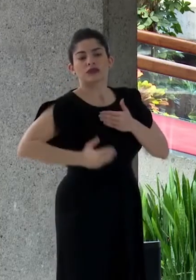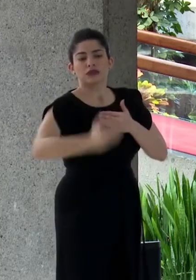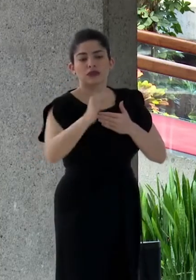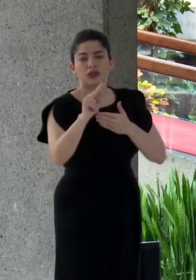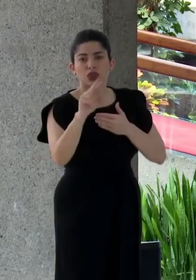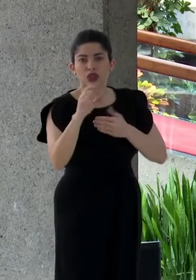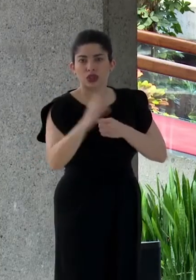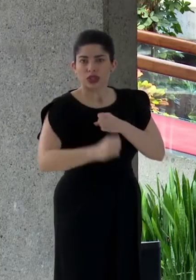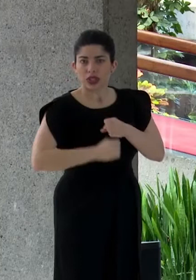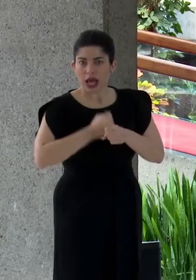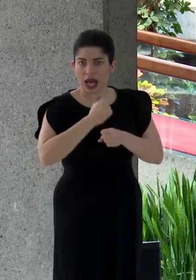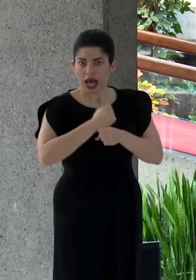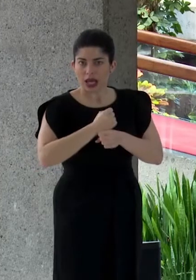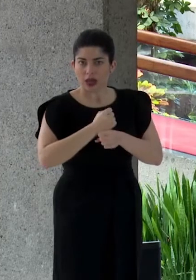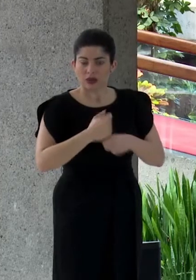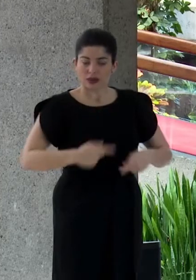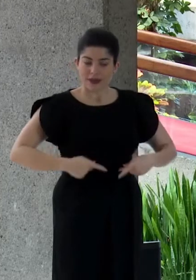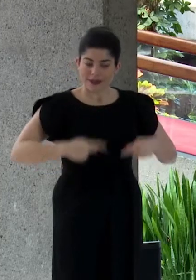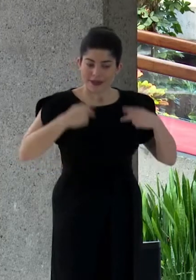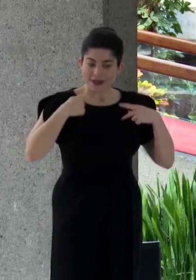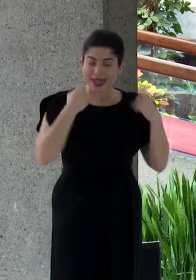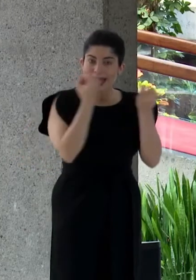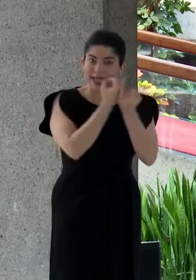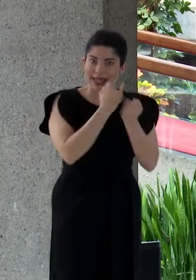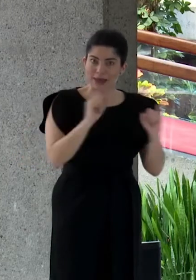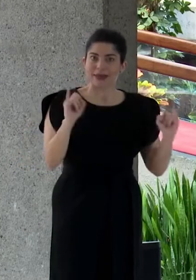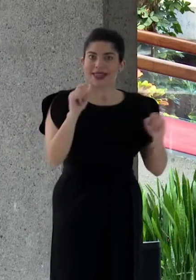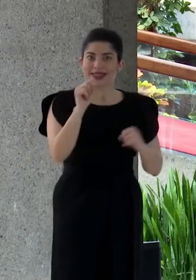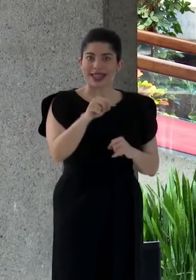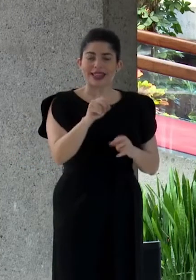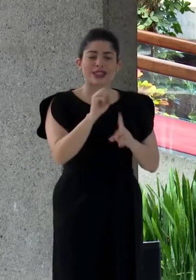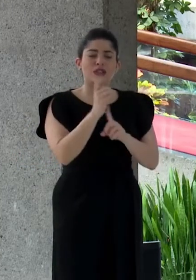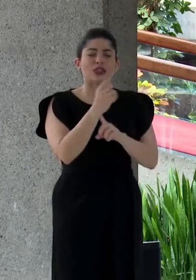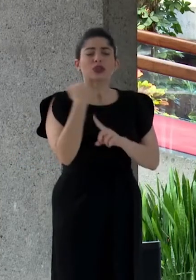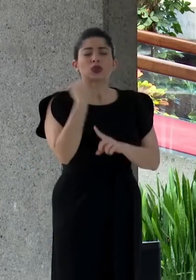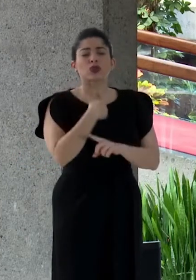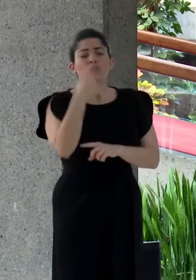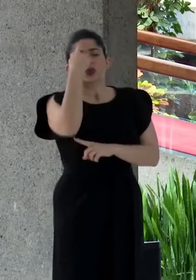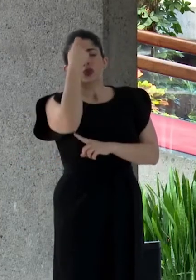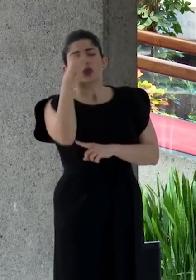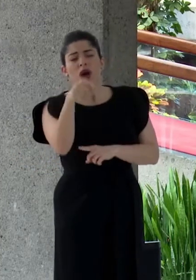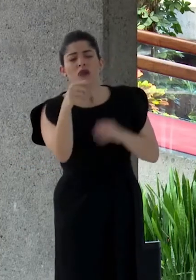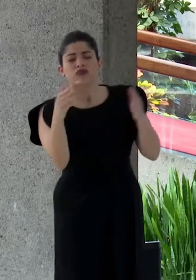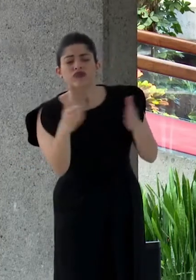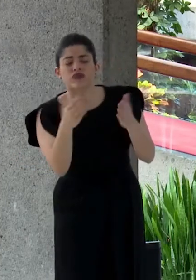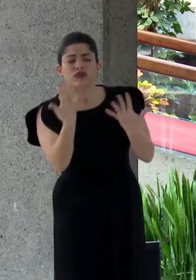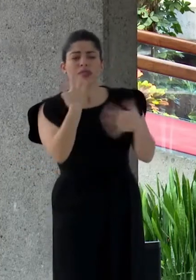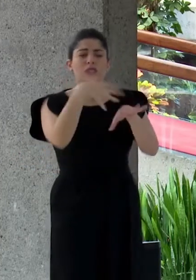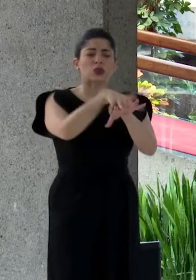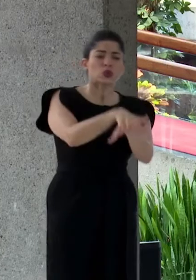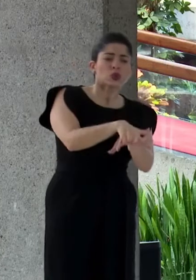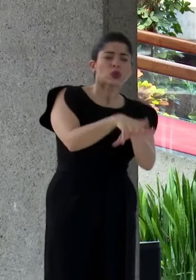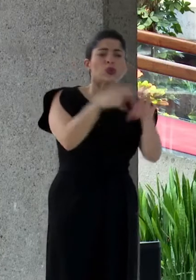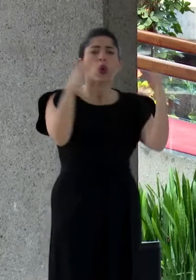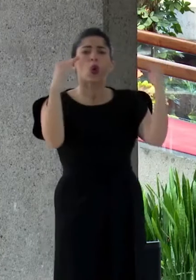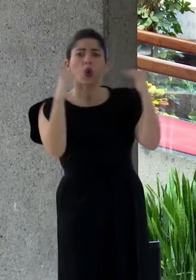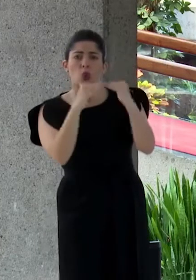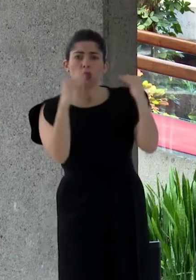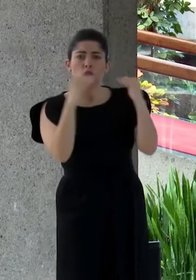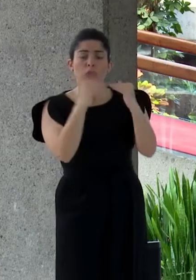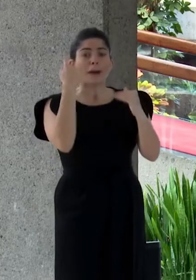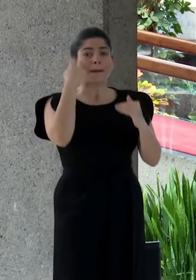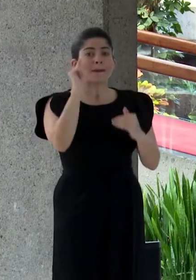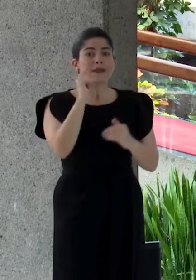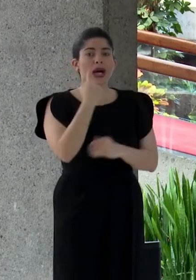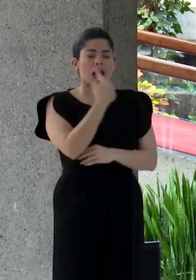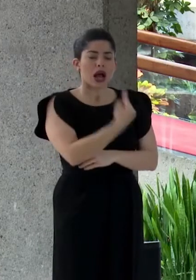años, de vida independiente, una sociedad que soñamos próspera, inclusiva y justa para cada